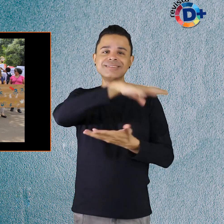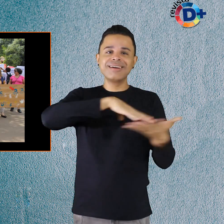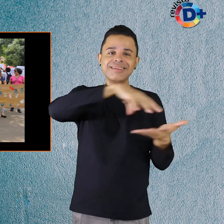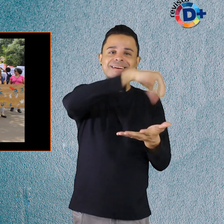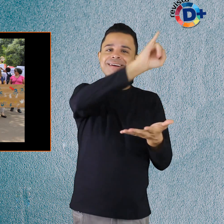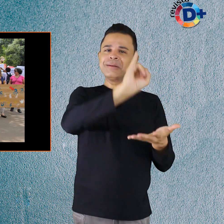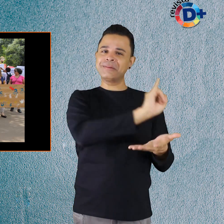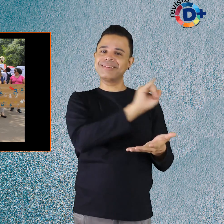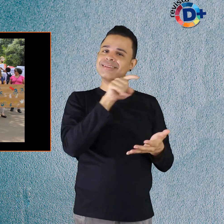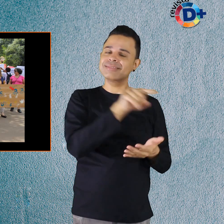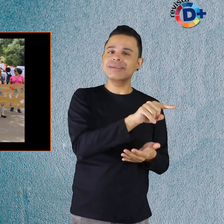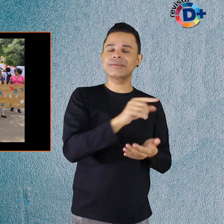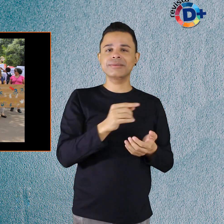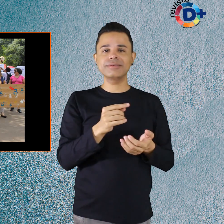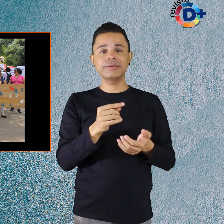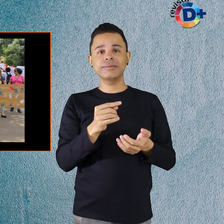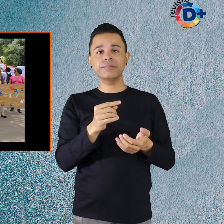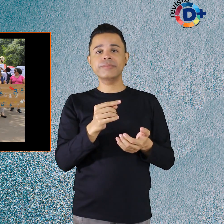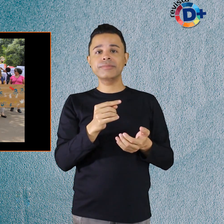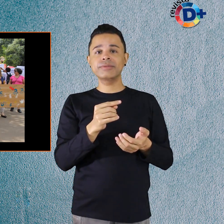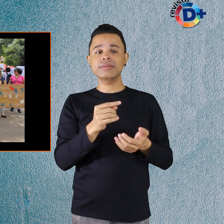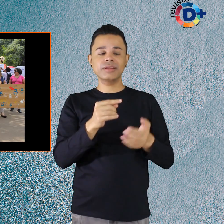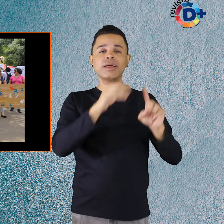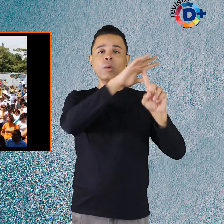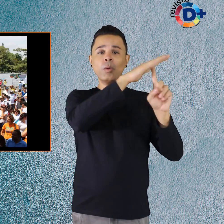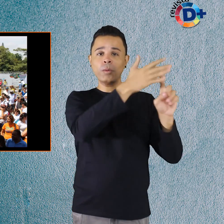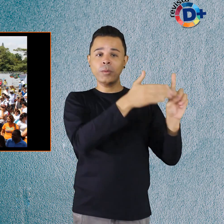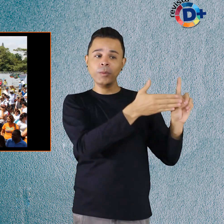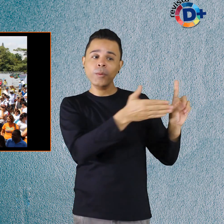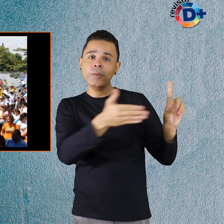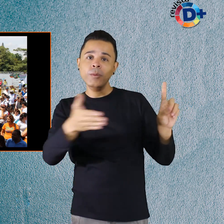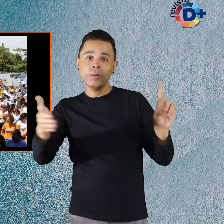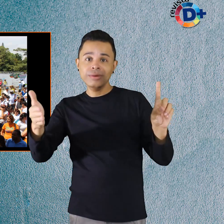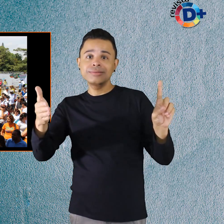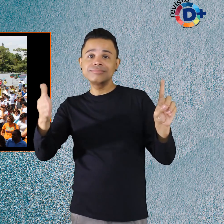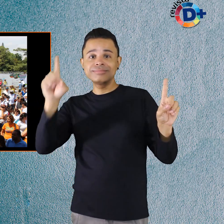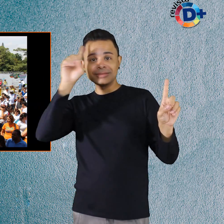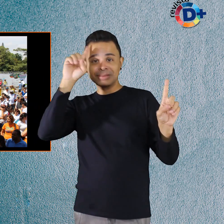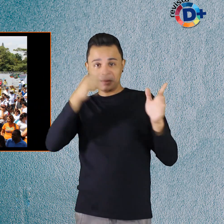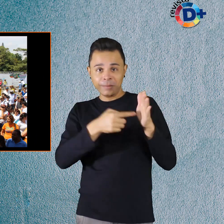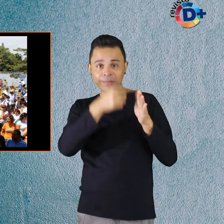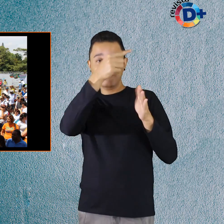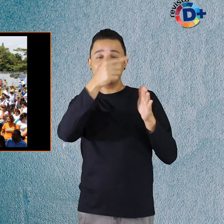No primeiro dia do outono, a segunda caminhada Dow proclamou a inclusão das pessoas com